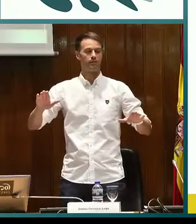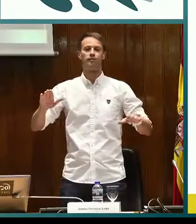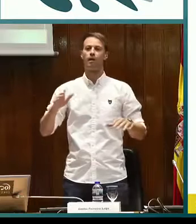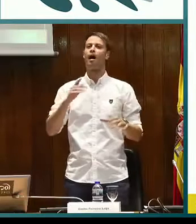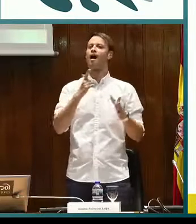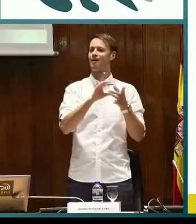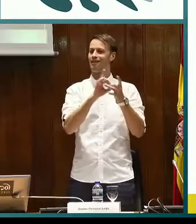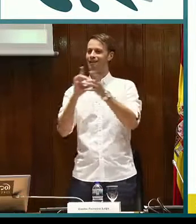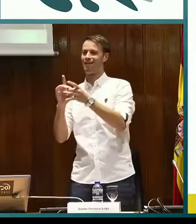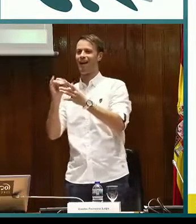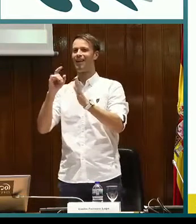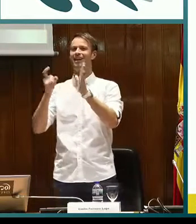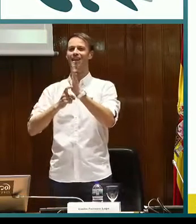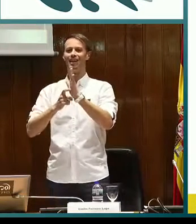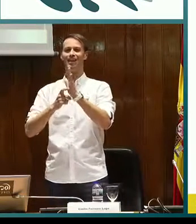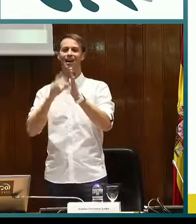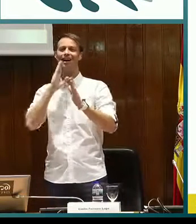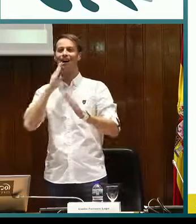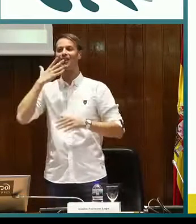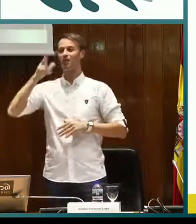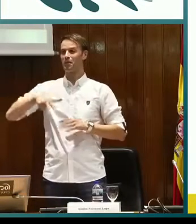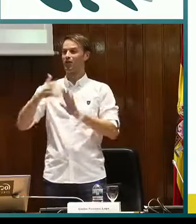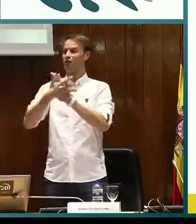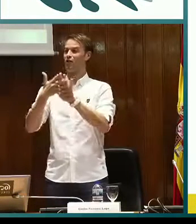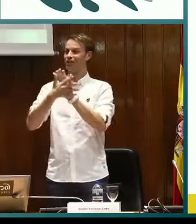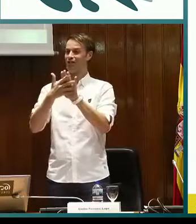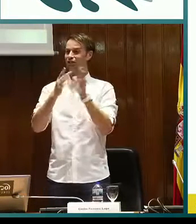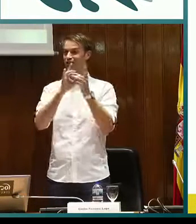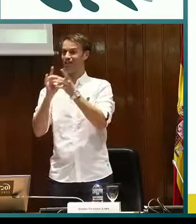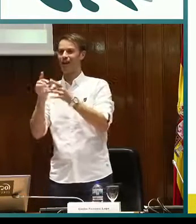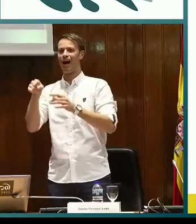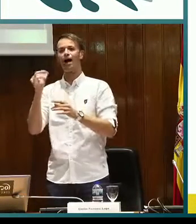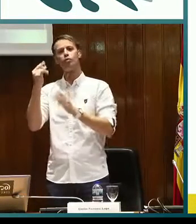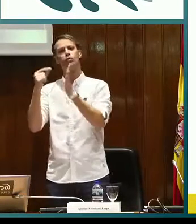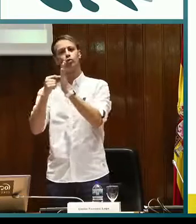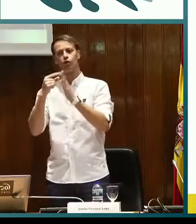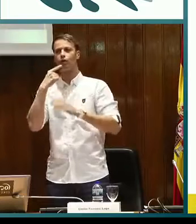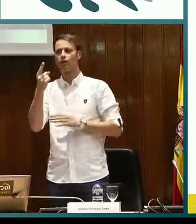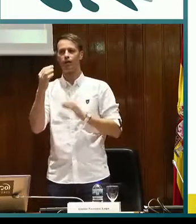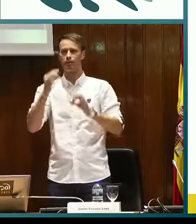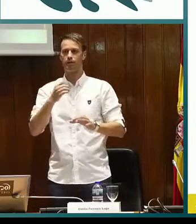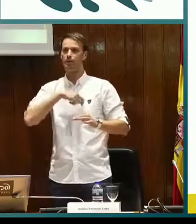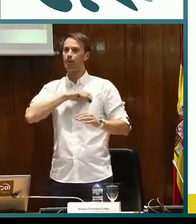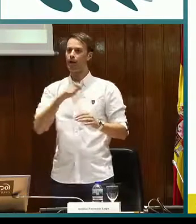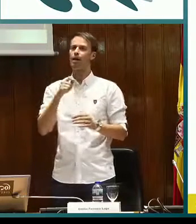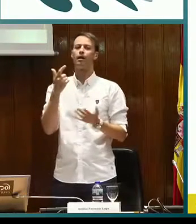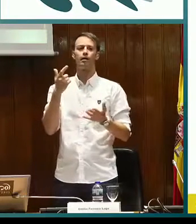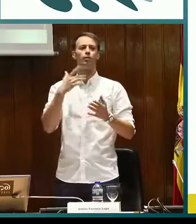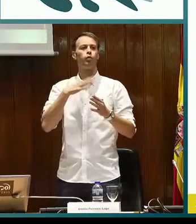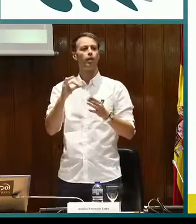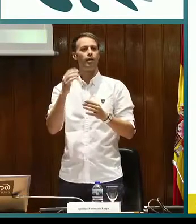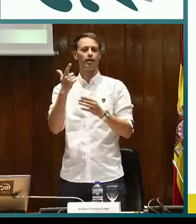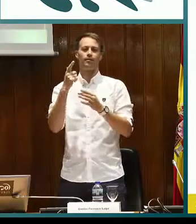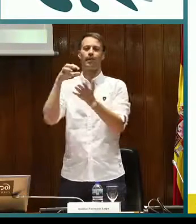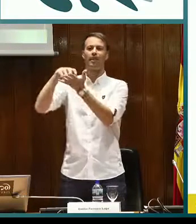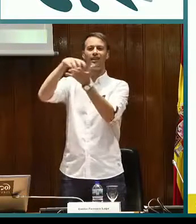empezar a hacer desde la base. Y con las leyes que os he comentado antes, sobre todo la ley de lengua de signos, hay un punto específico